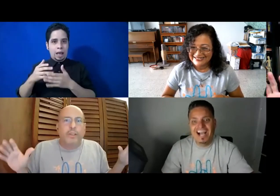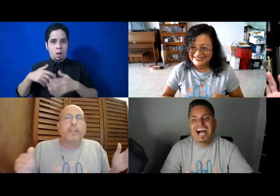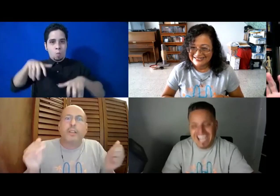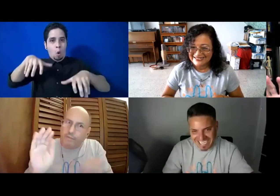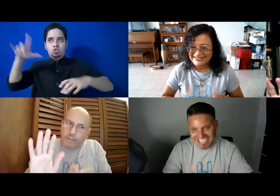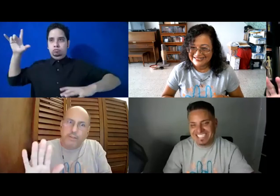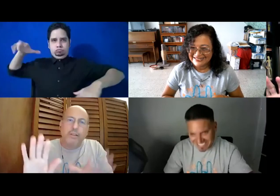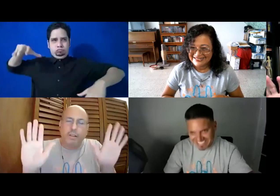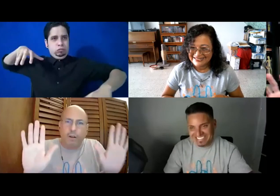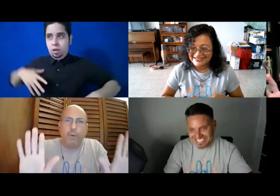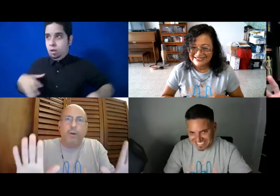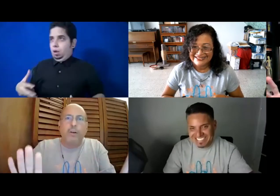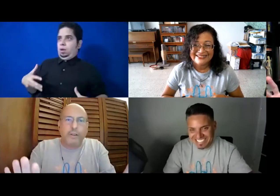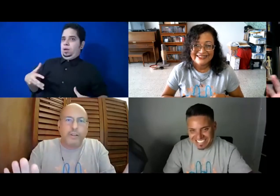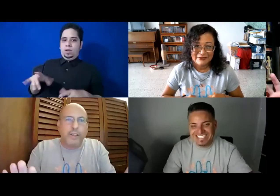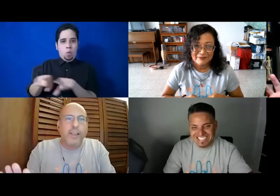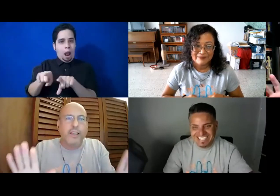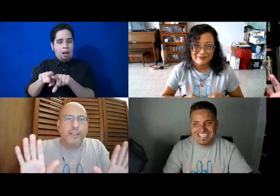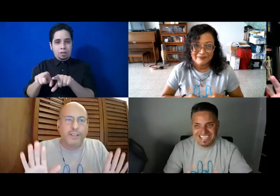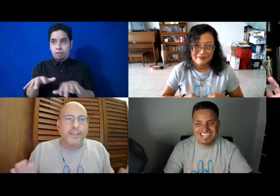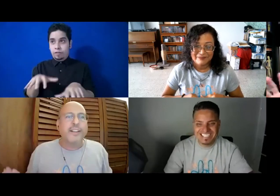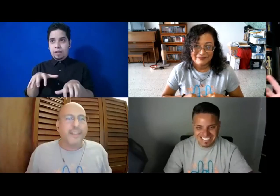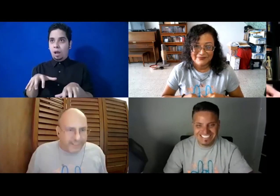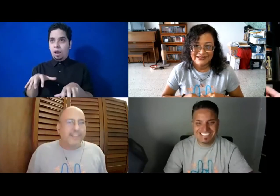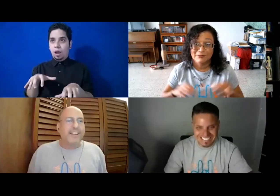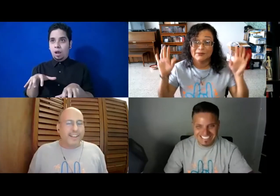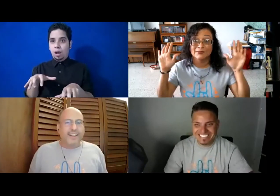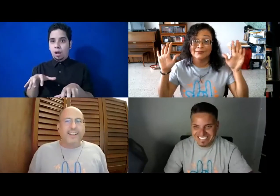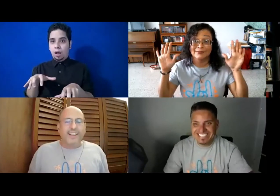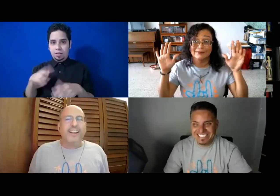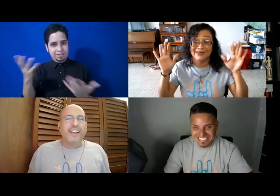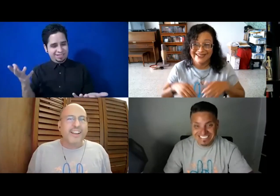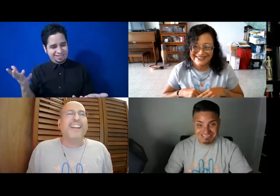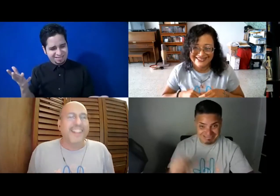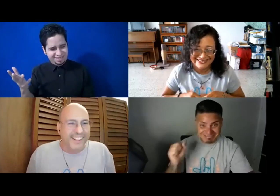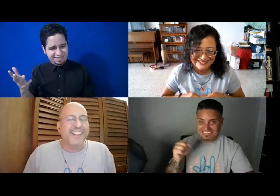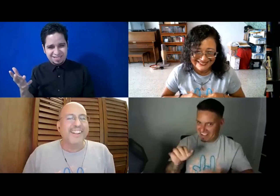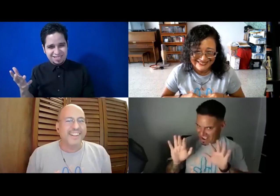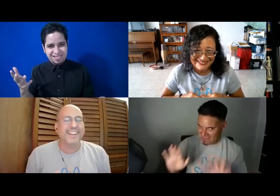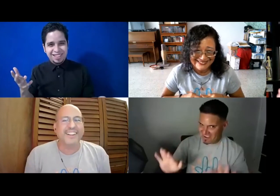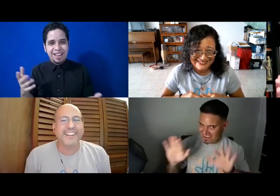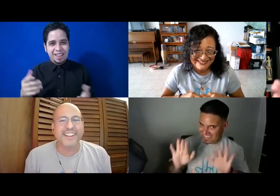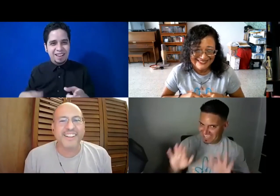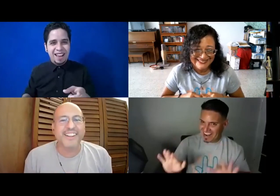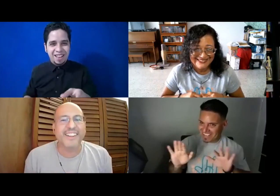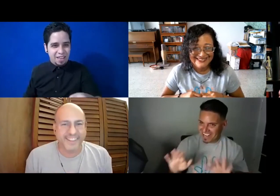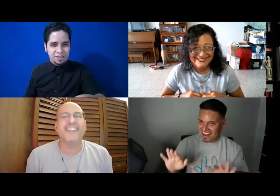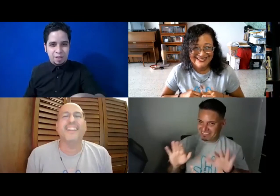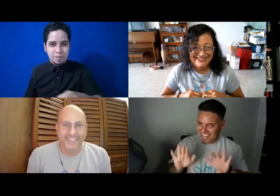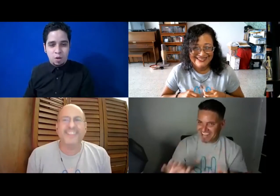Se paralizan, se paralizan. ¿Cómo? ¡Ey! Prisa. Yo siempre digo que tienen que comparar. Siempre digo